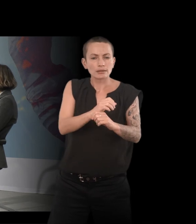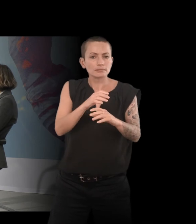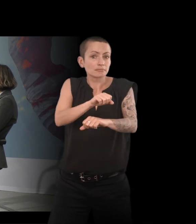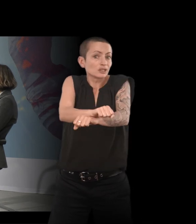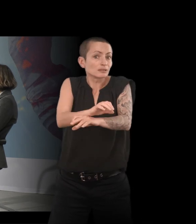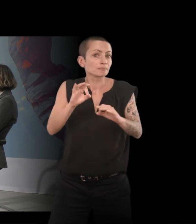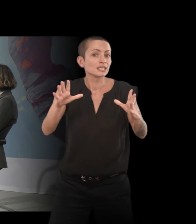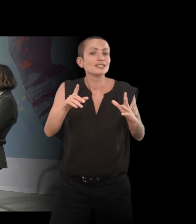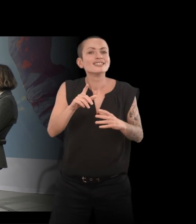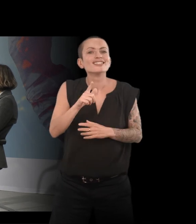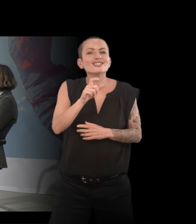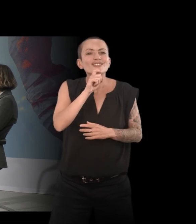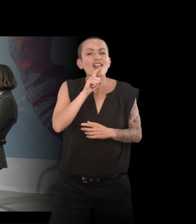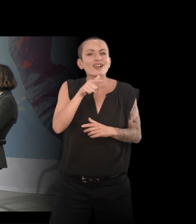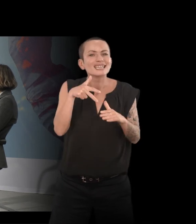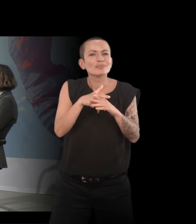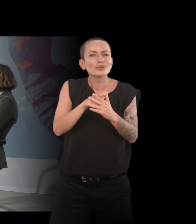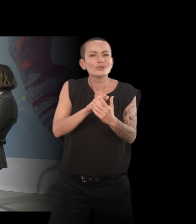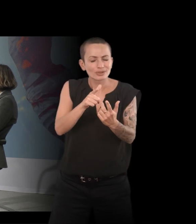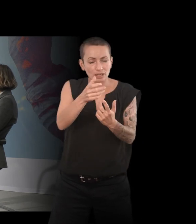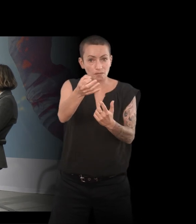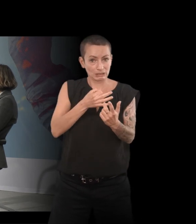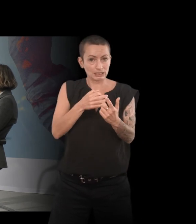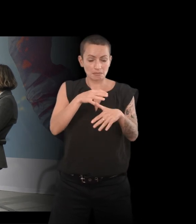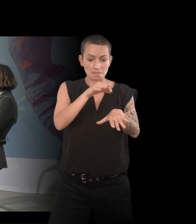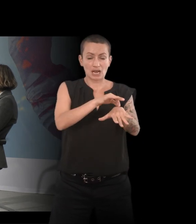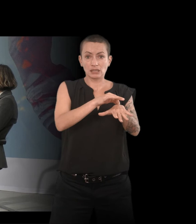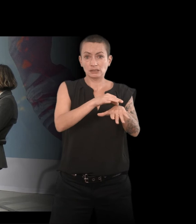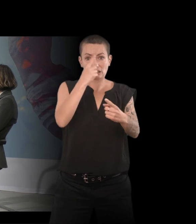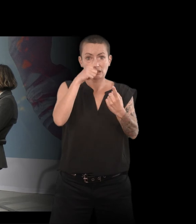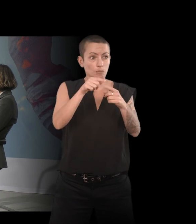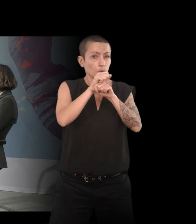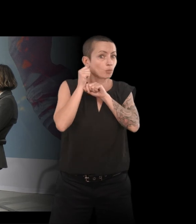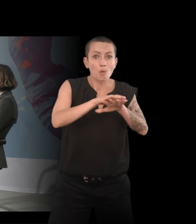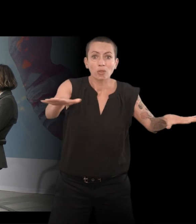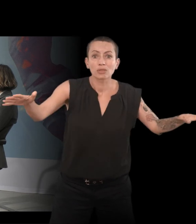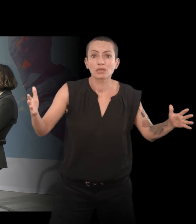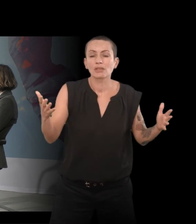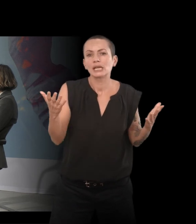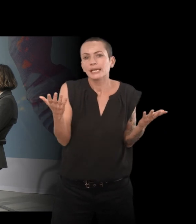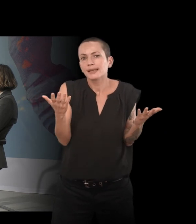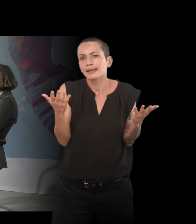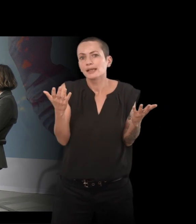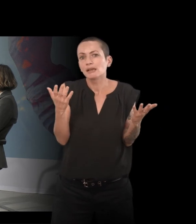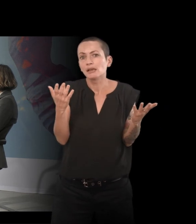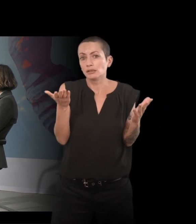cette rencontre, vous dites que la maladie, c'est un sujet qui concerne tout le monde. Et en même temps, qui, j'ai l'impression, n'intéresse pas tellement